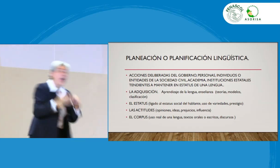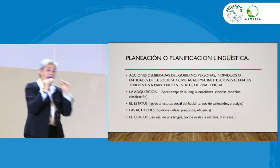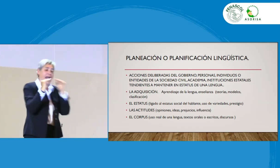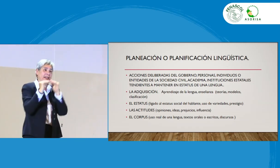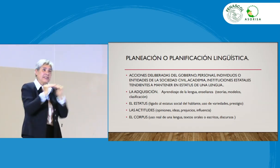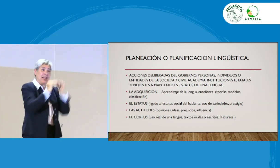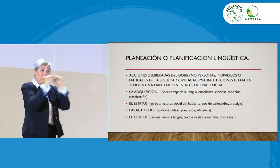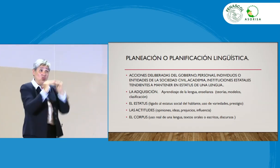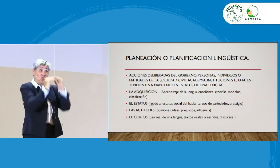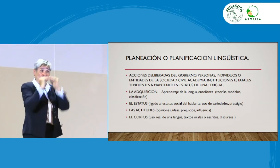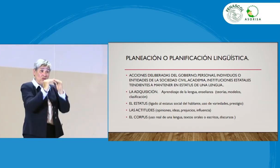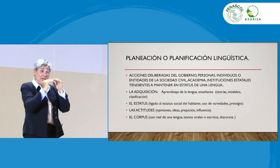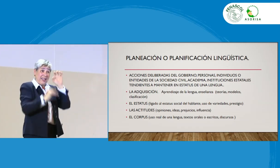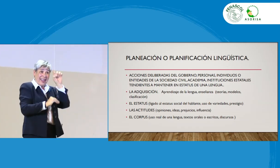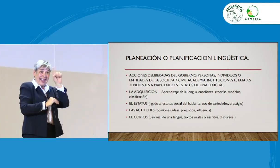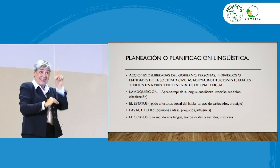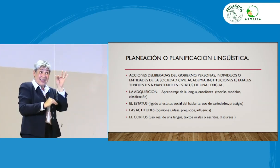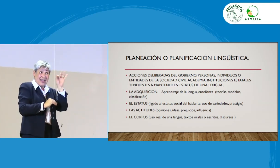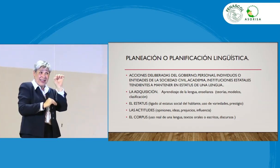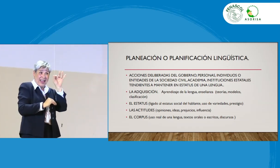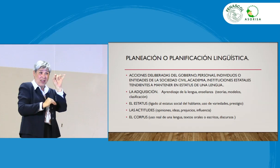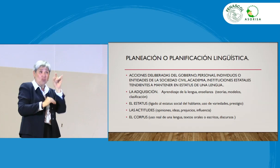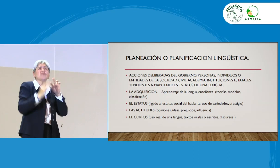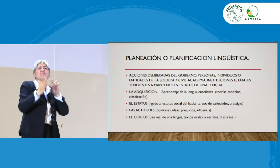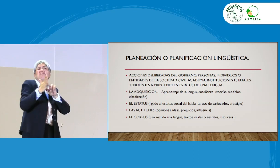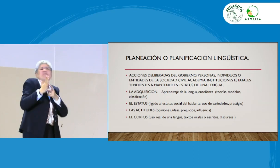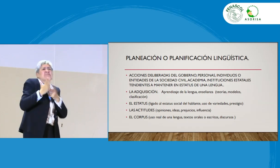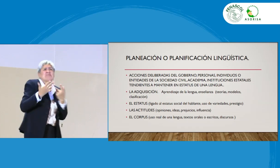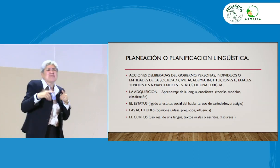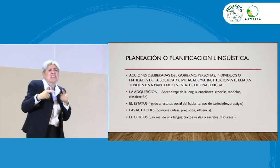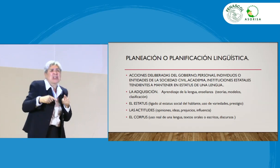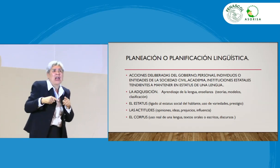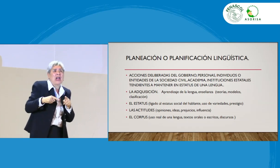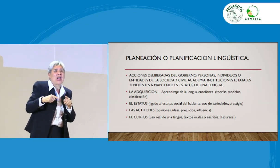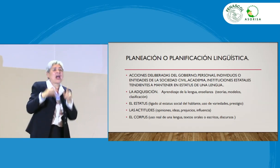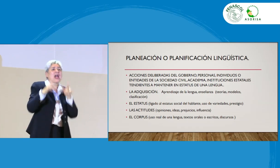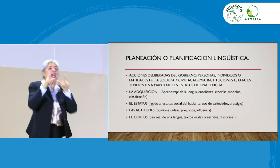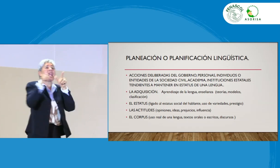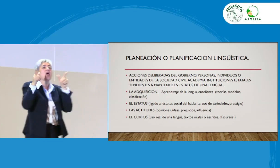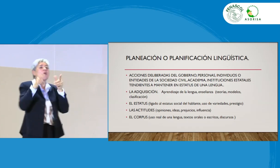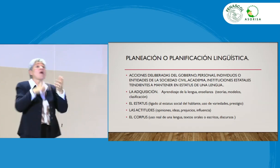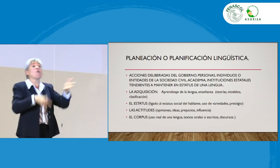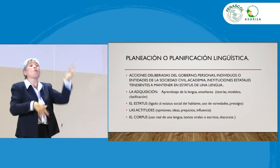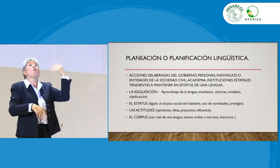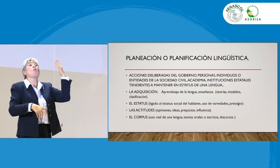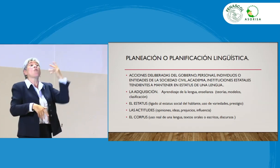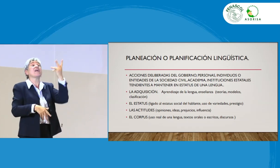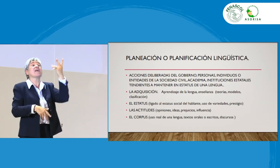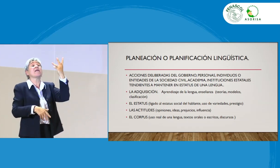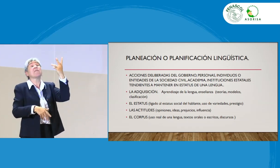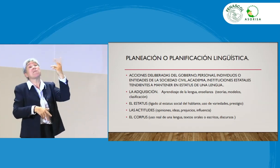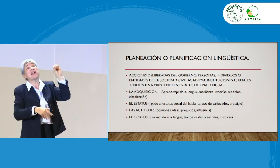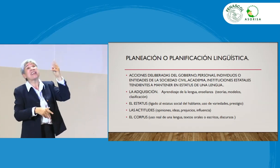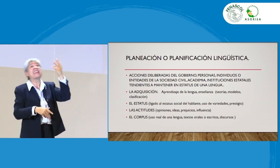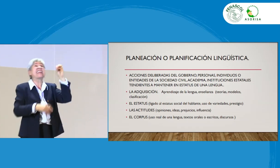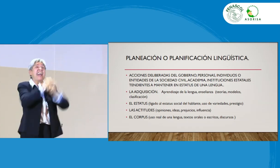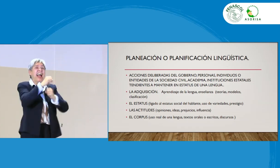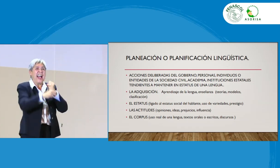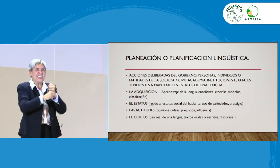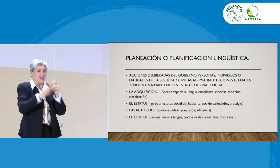también de estatus, estatus de la lengua de señas. La lengua, hace unos 20, 30 años, la lengua